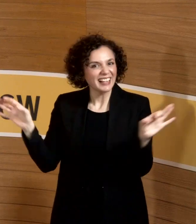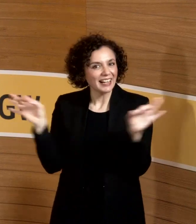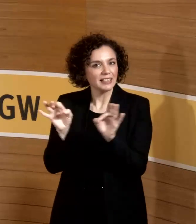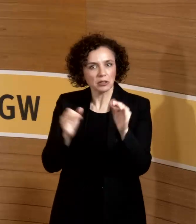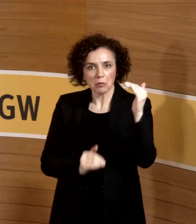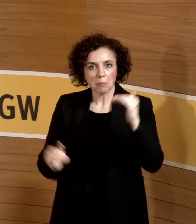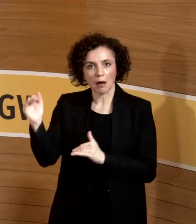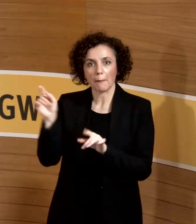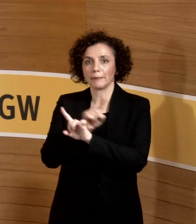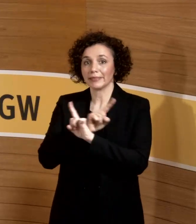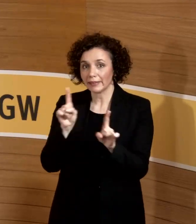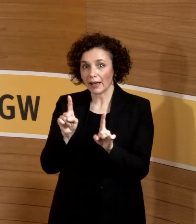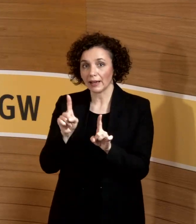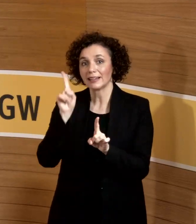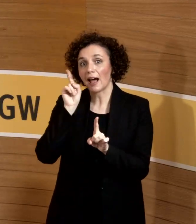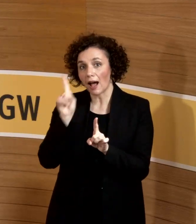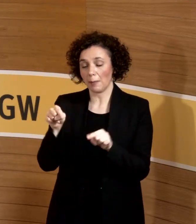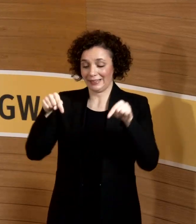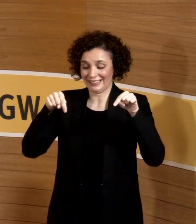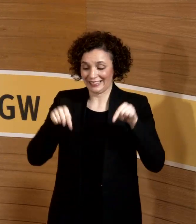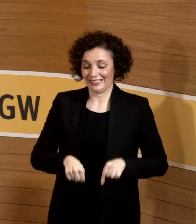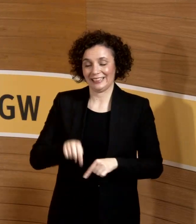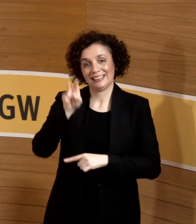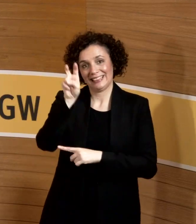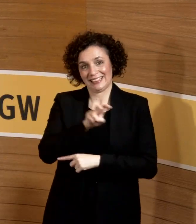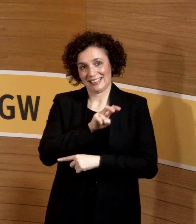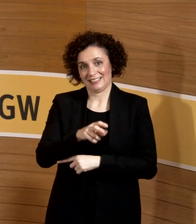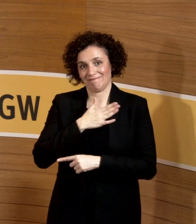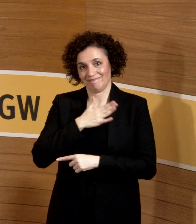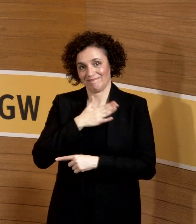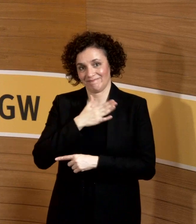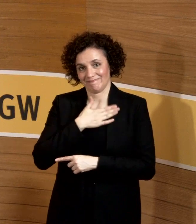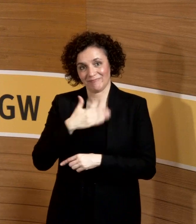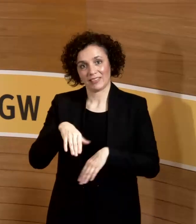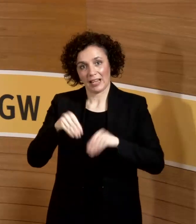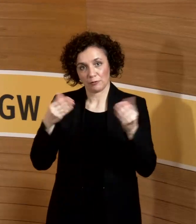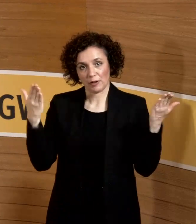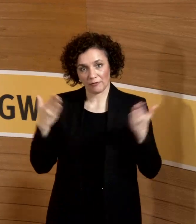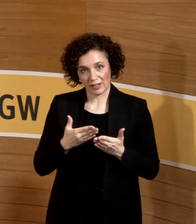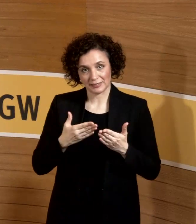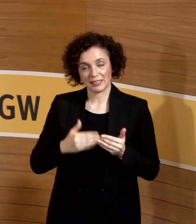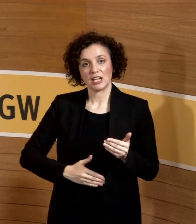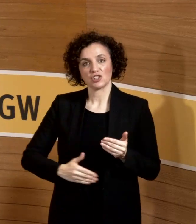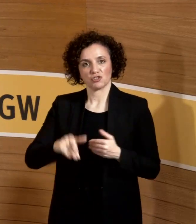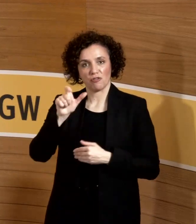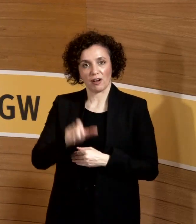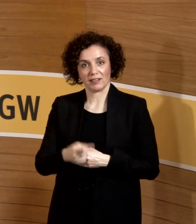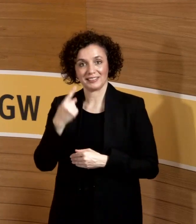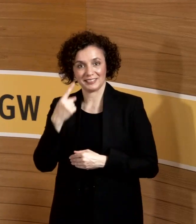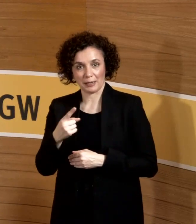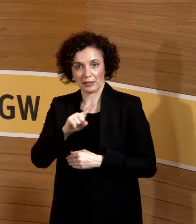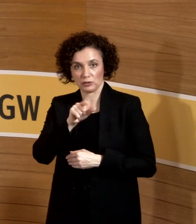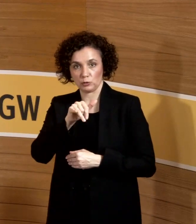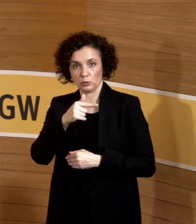Wir haben jetzt das Regime im Klinikum angefangen, jede Schwangere, die Zytomegalie negativ ist, auf diese Daten